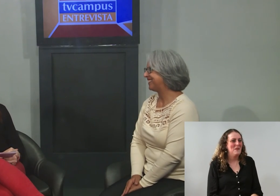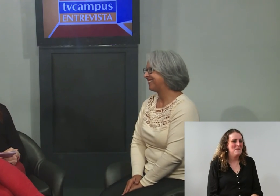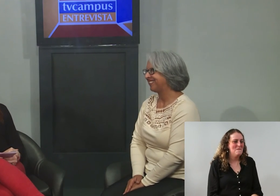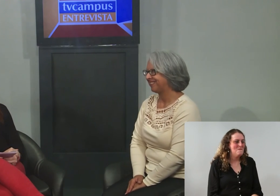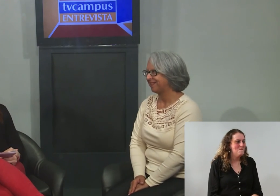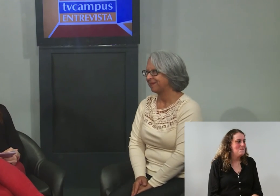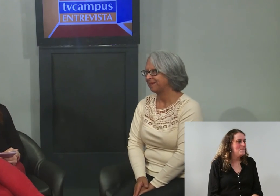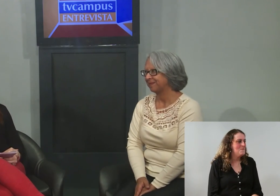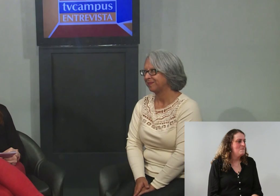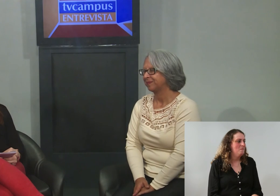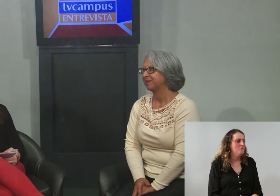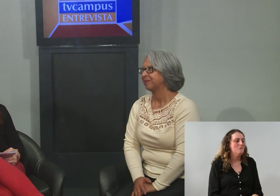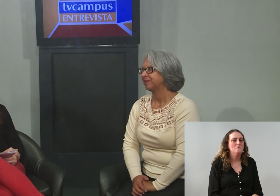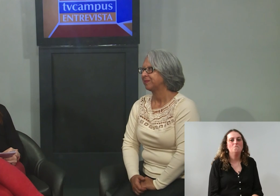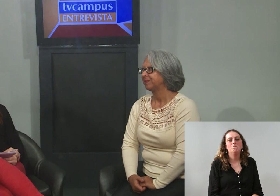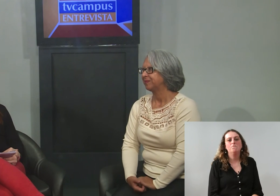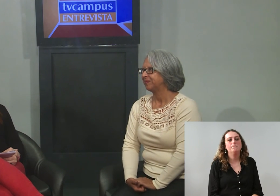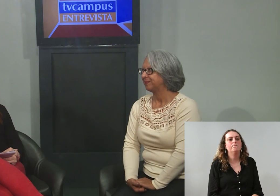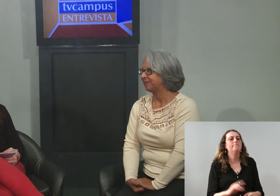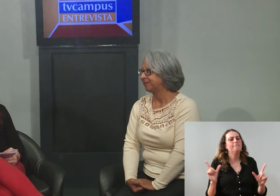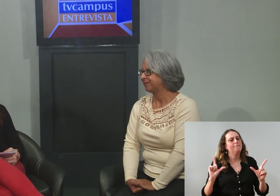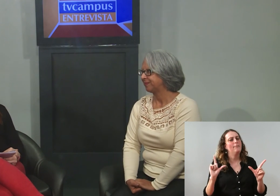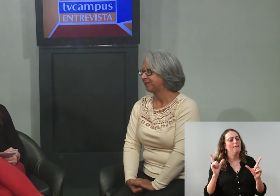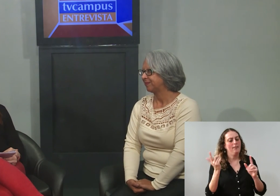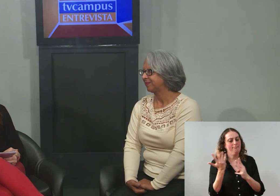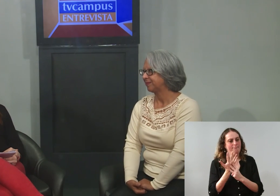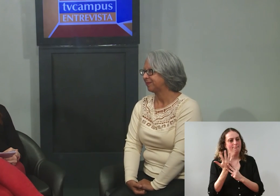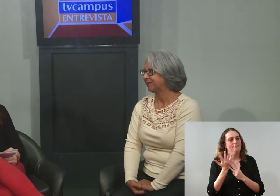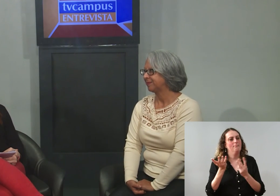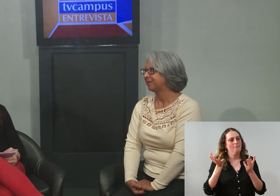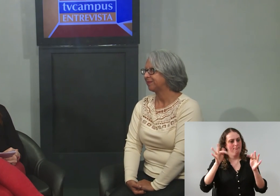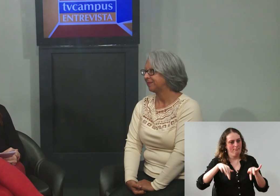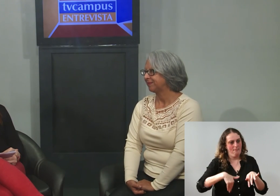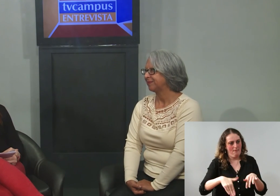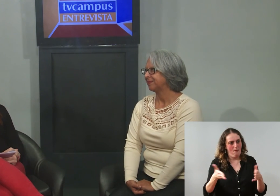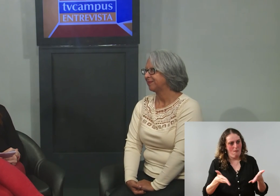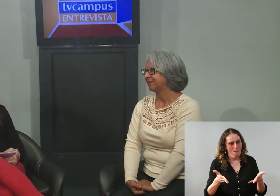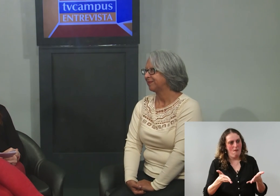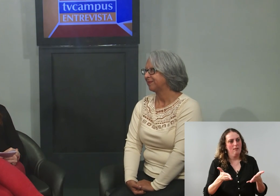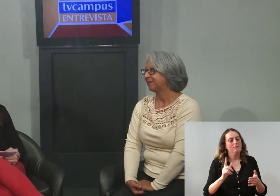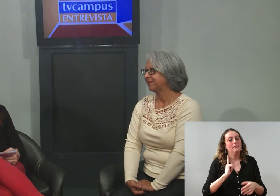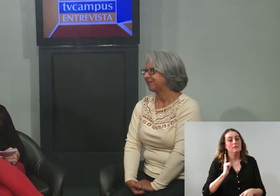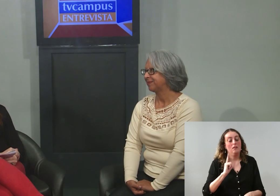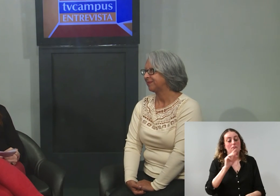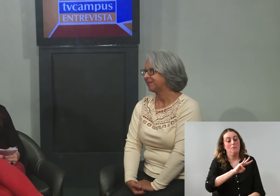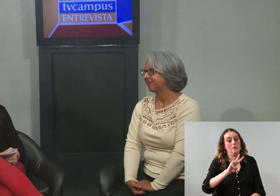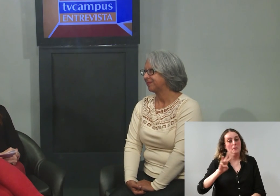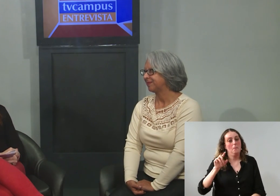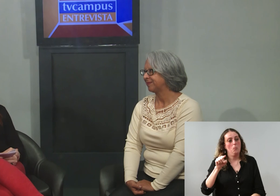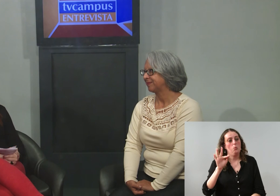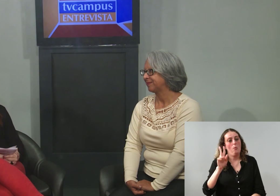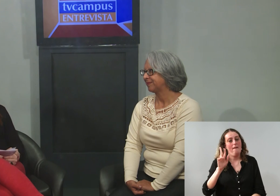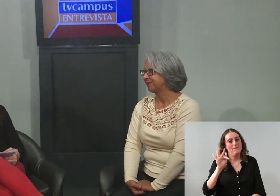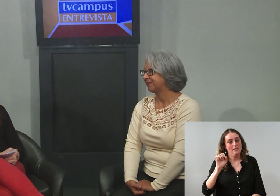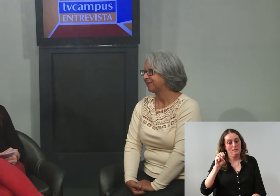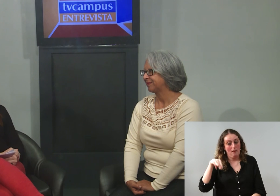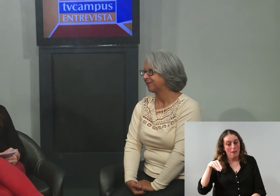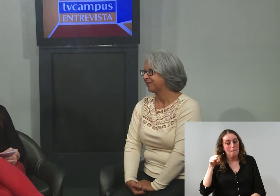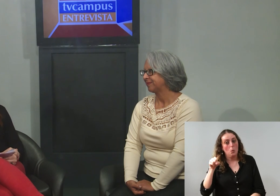E o TV Campus vai ficando por aqui. Você acompanha a nossa programação pelo www.fsm.br barra tvcampus e